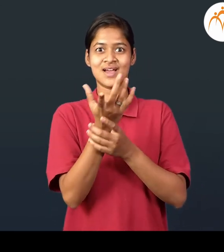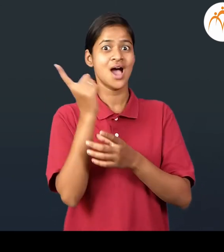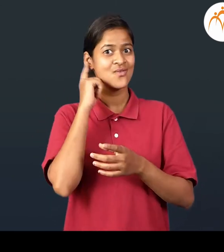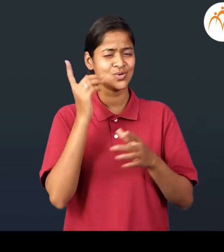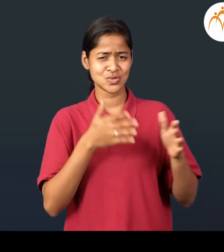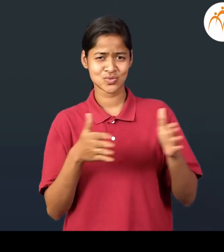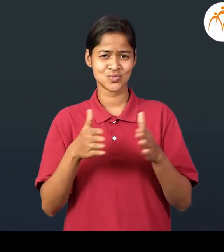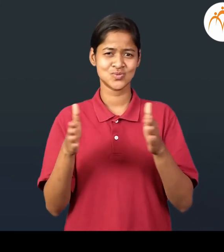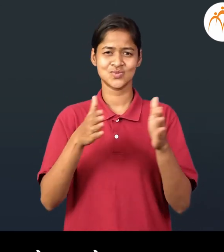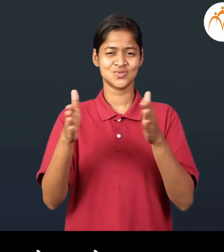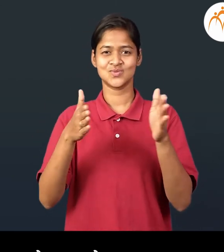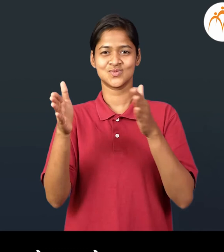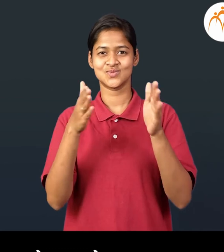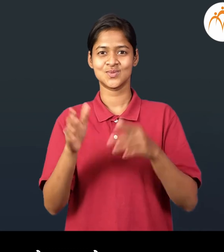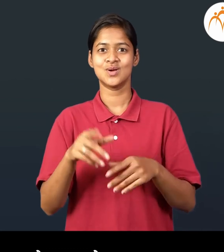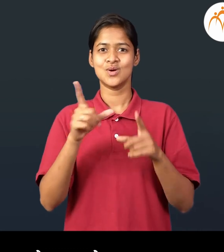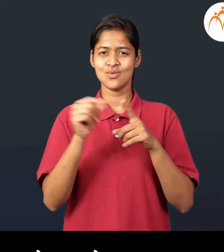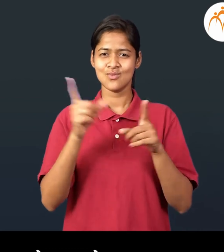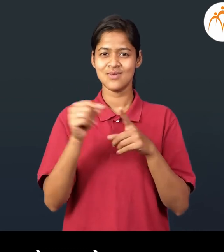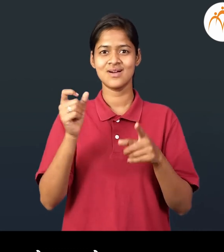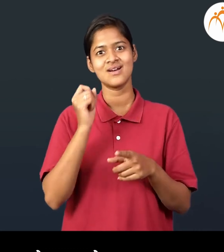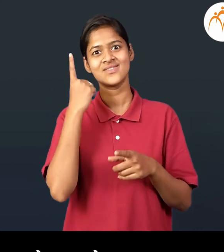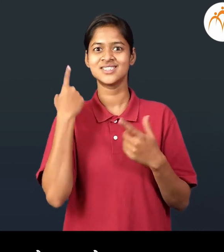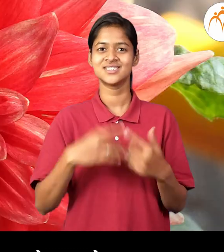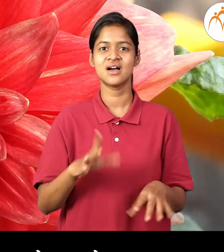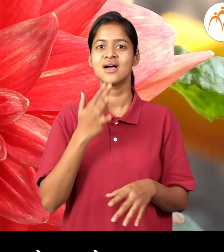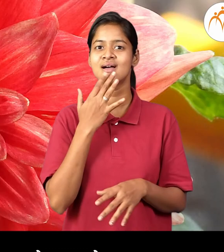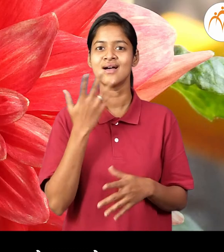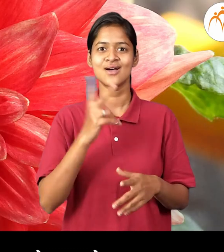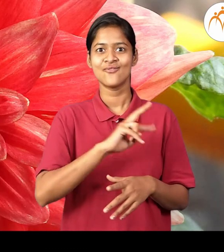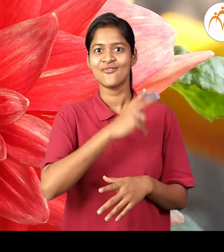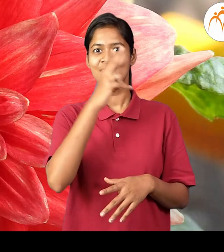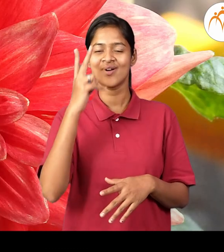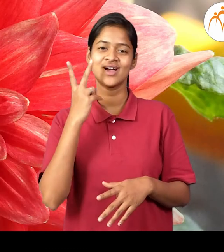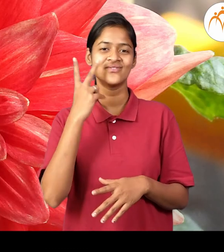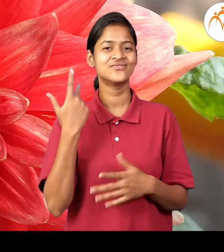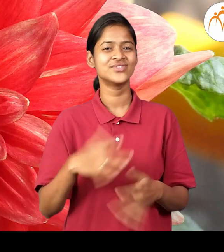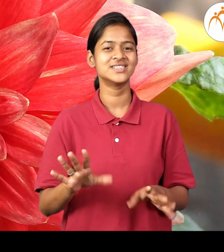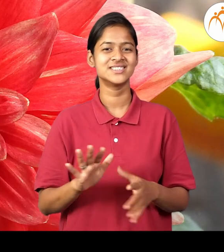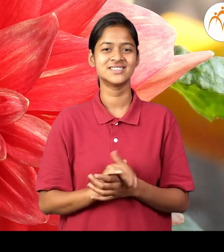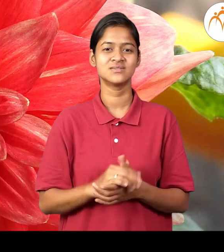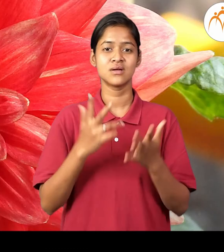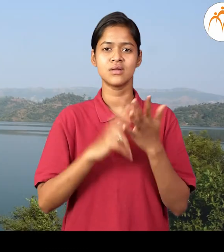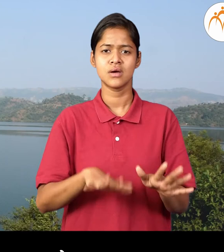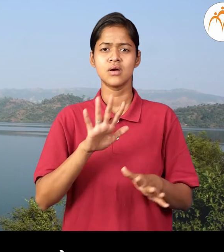खडालने, या क्रिया मंजे काये, ते समझले, रंग छटा कायले,